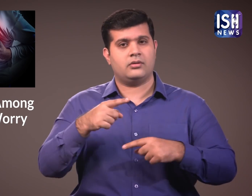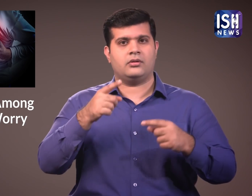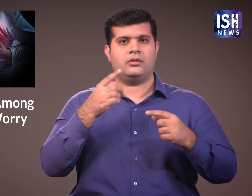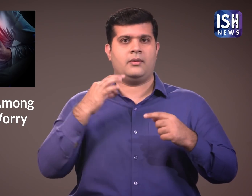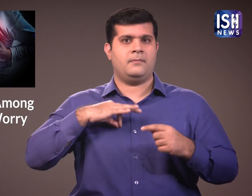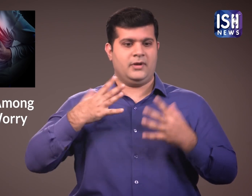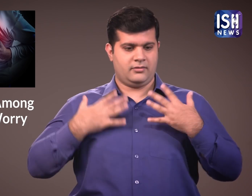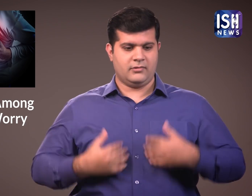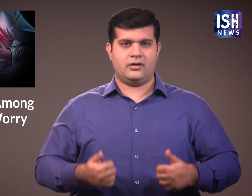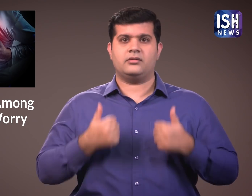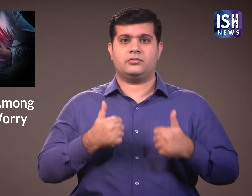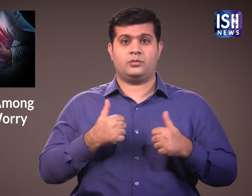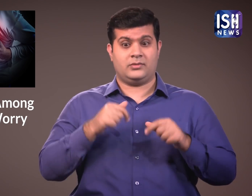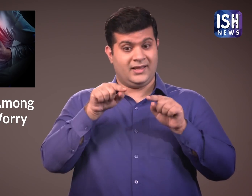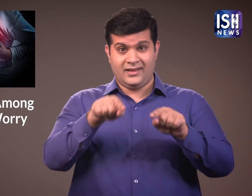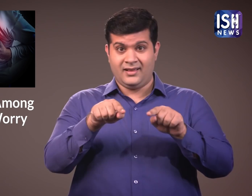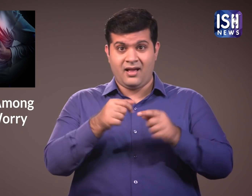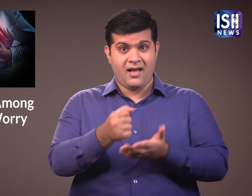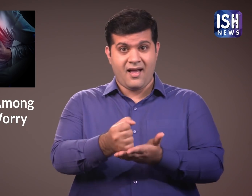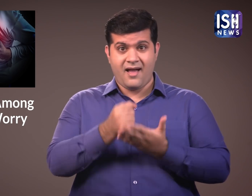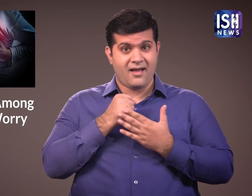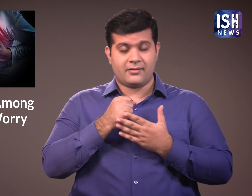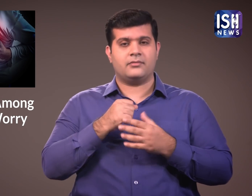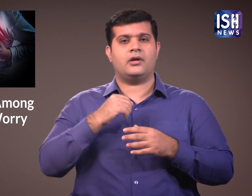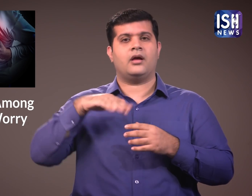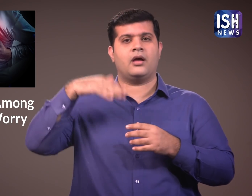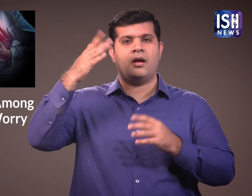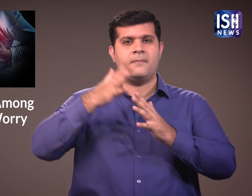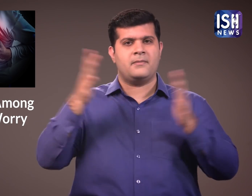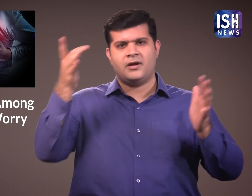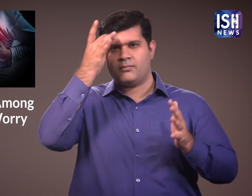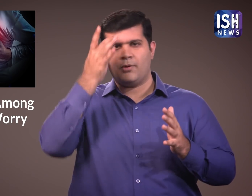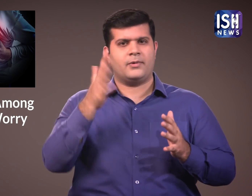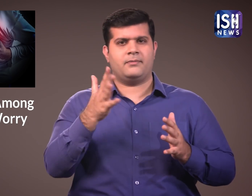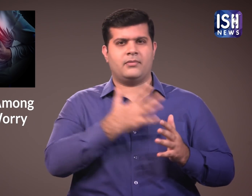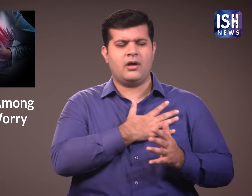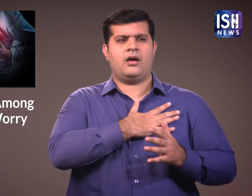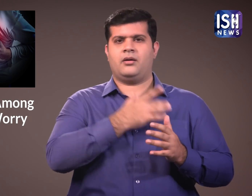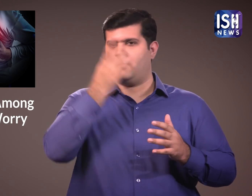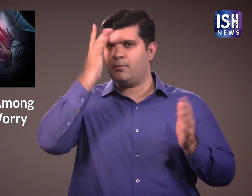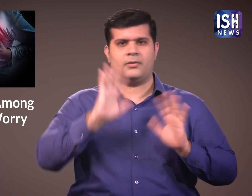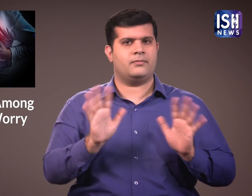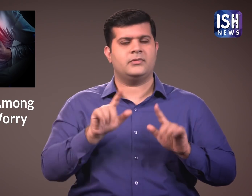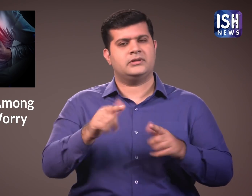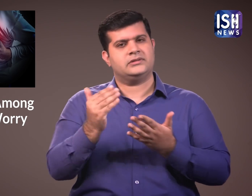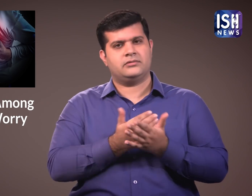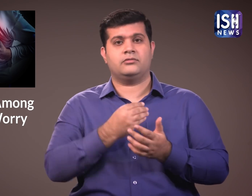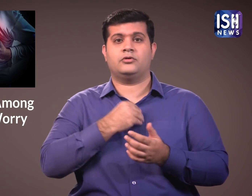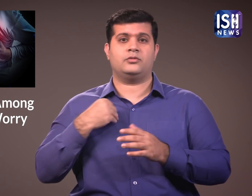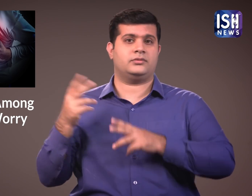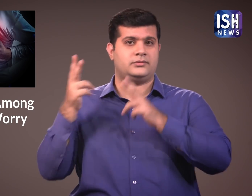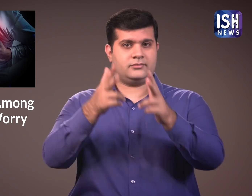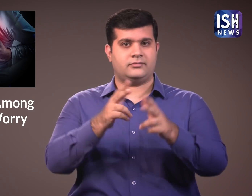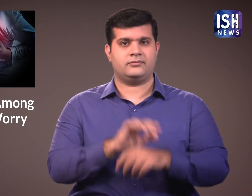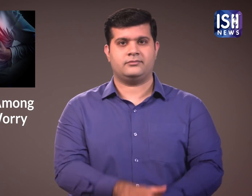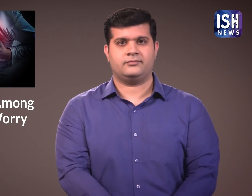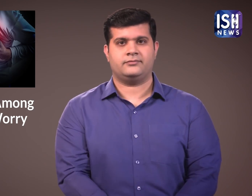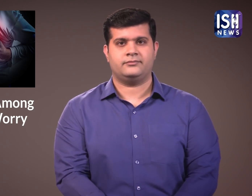स्वस्थ के लिए फायदेमन होगा और दिल के दौरे को रोकेगा। झाल झाल क्यां सिर्ण झाल